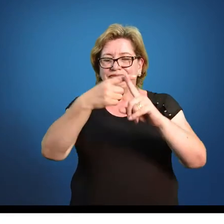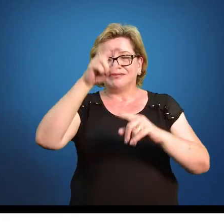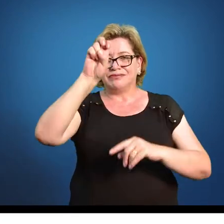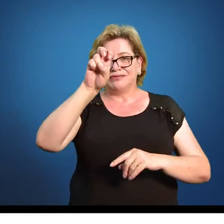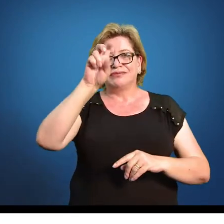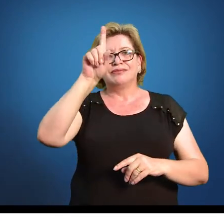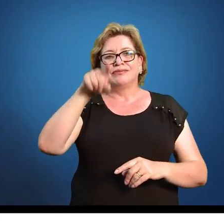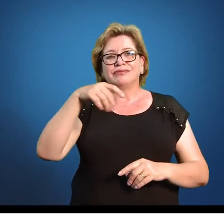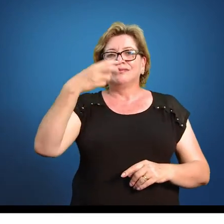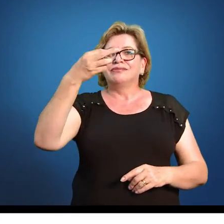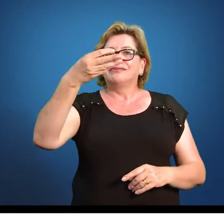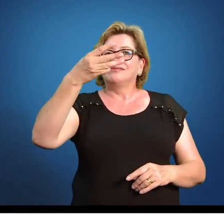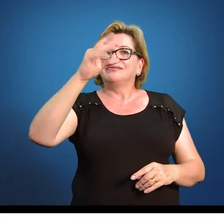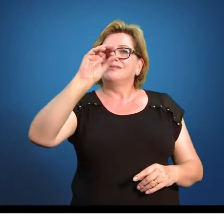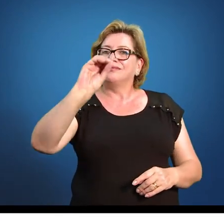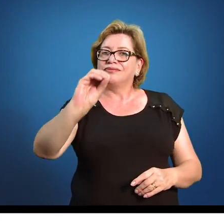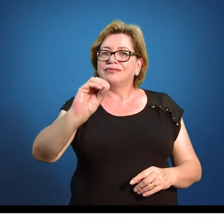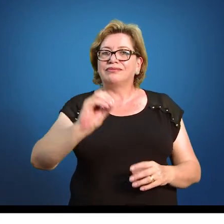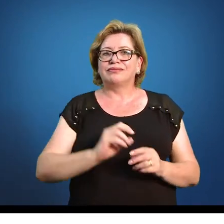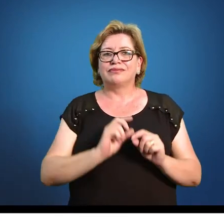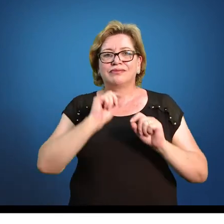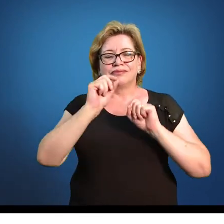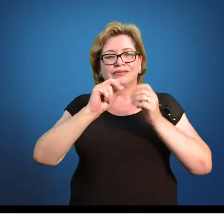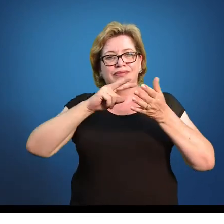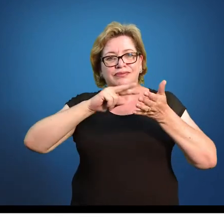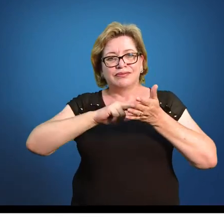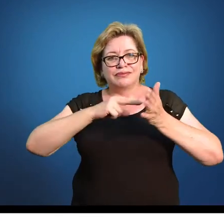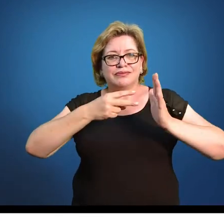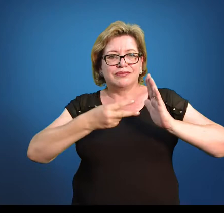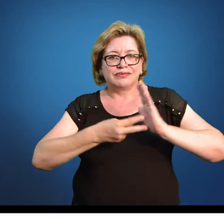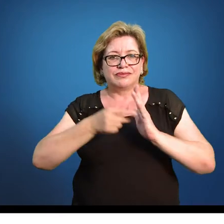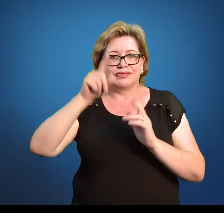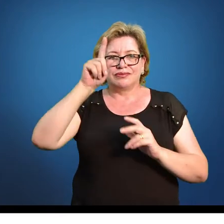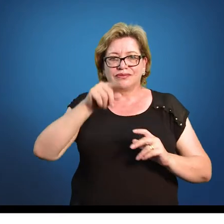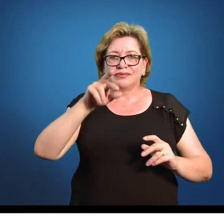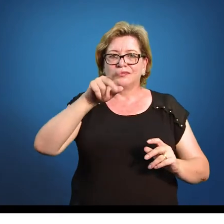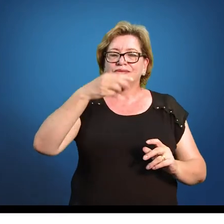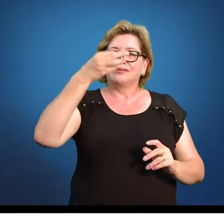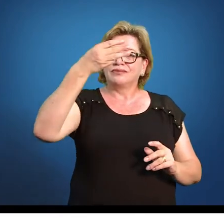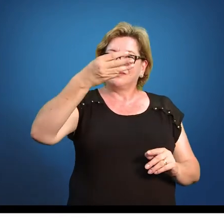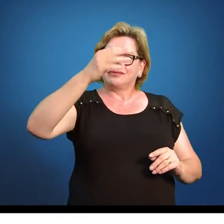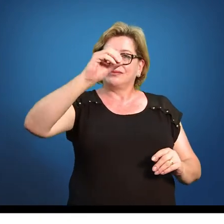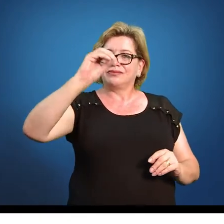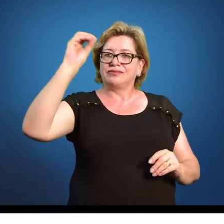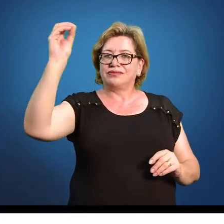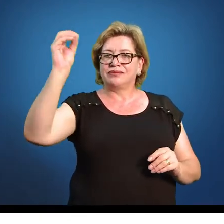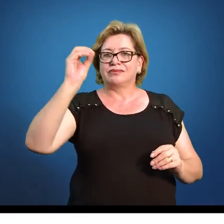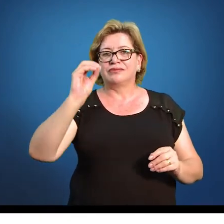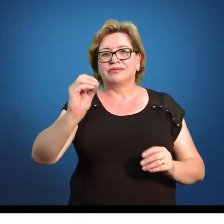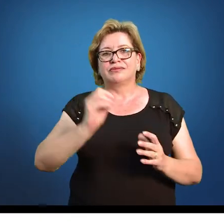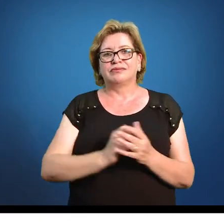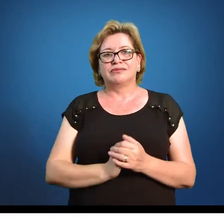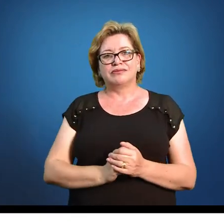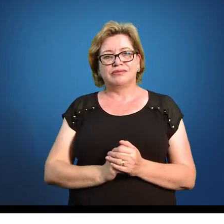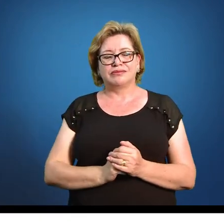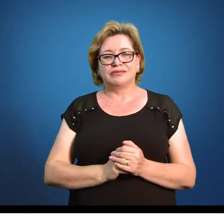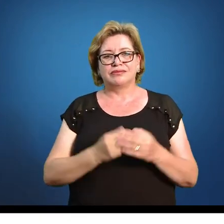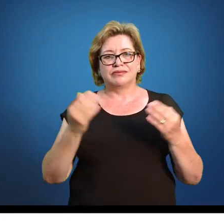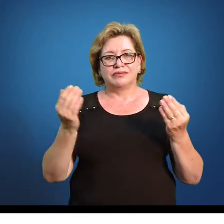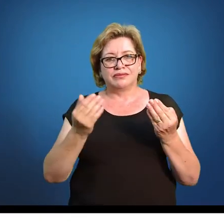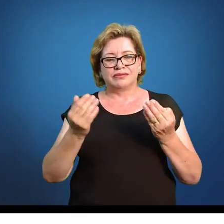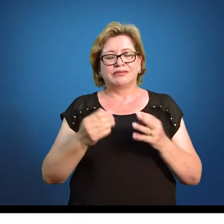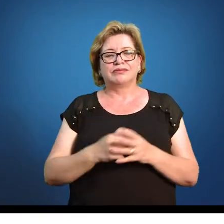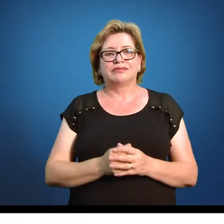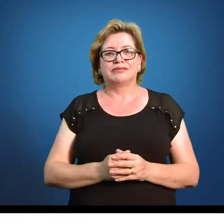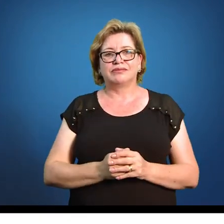30. Então, quer dizer que o 6 equivale a 30%. Então, agora aqui, pode ser até